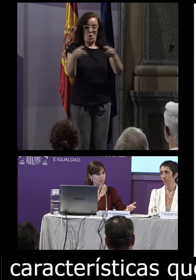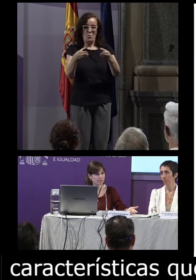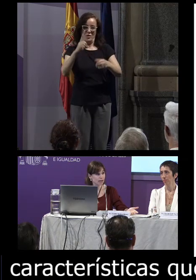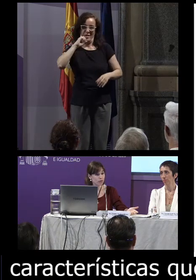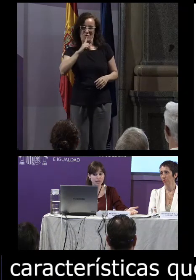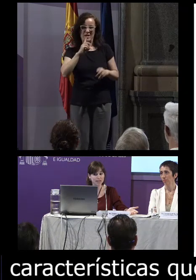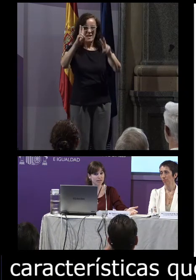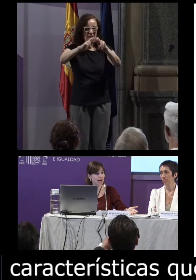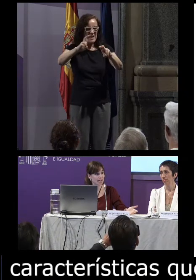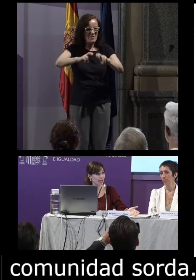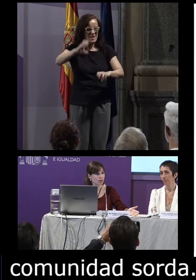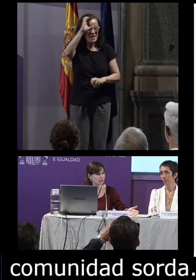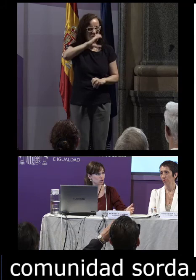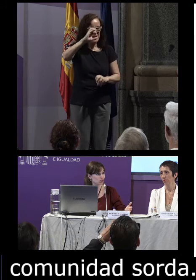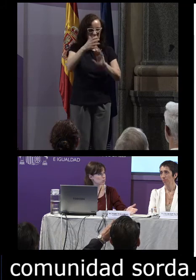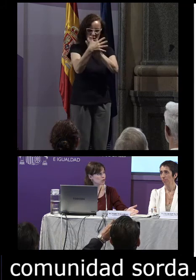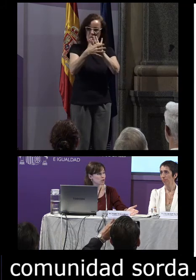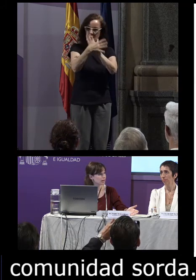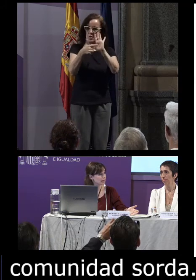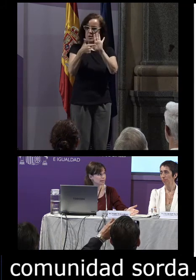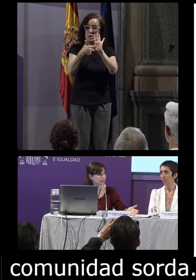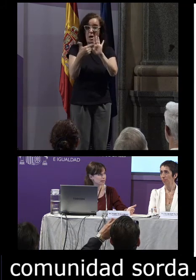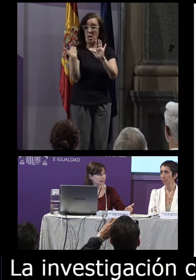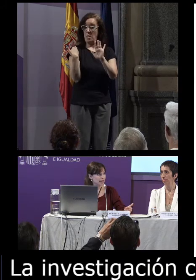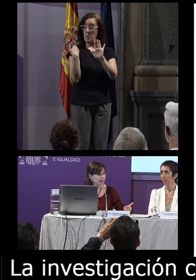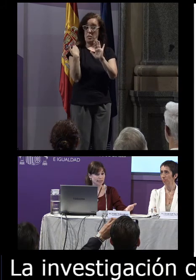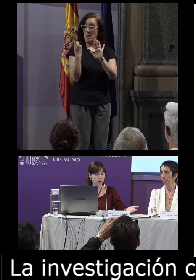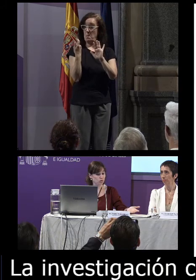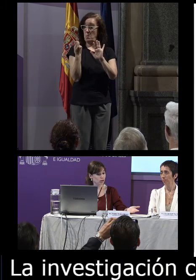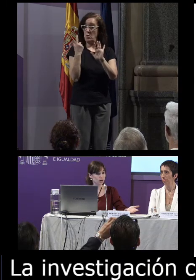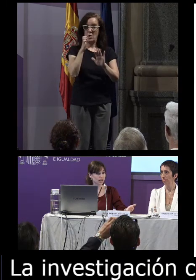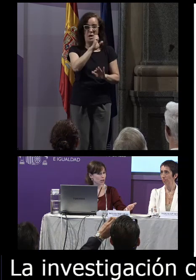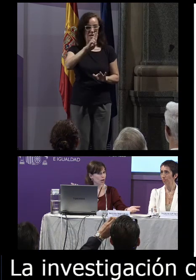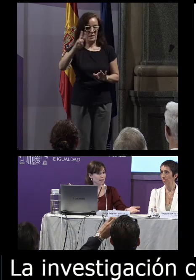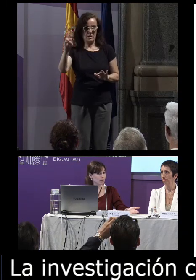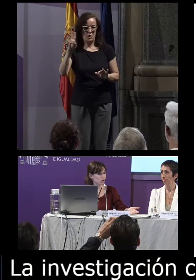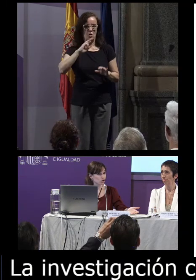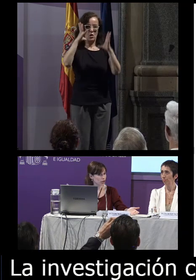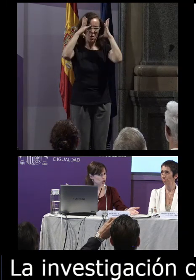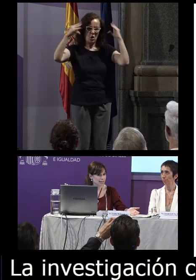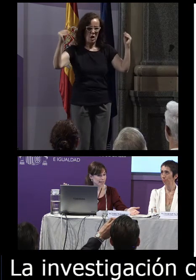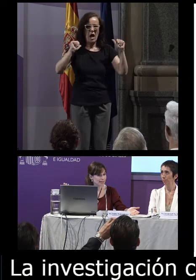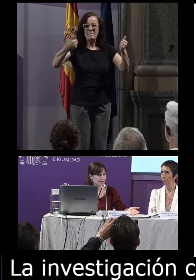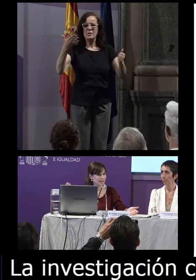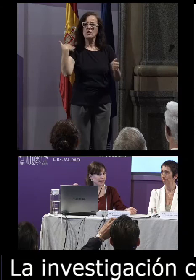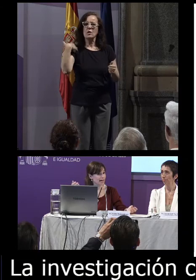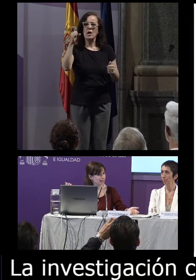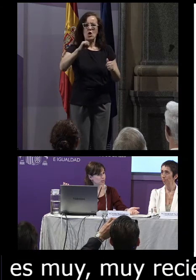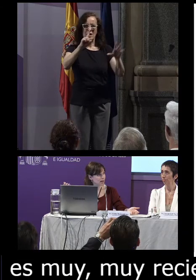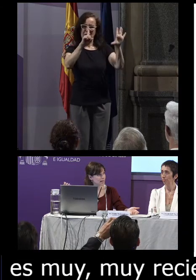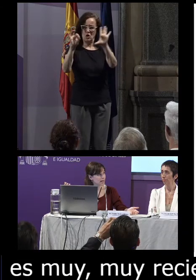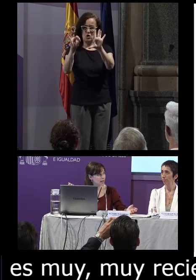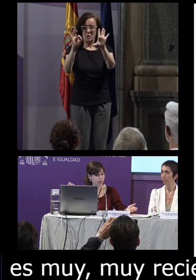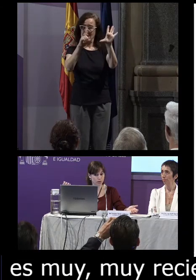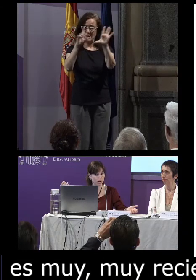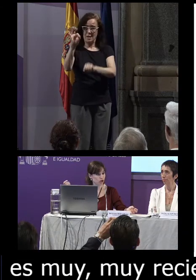La investigación científica en lengua de signos es muy reciente en Estados Unidos y en Holanda empezó en los años 60 y aquí en